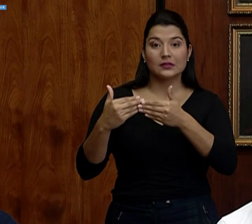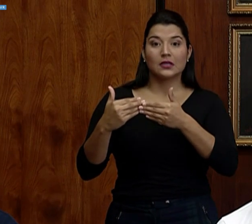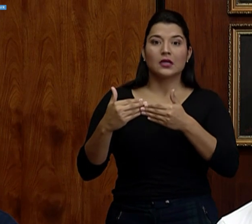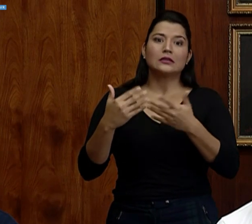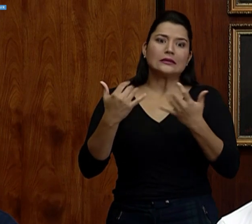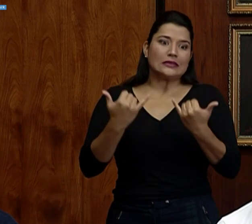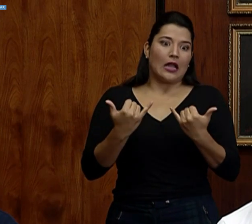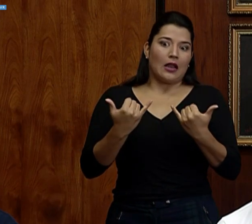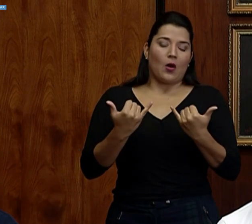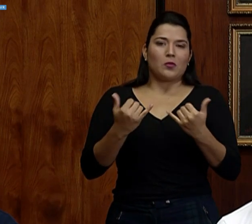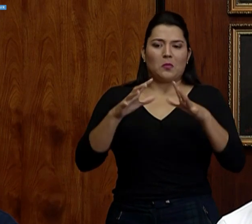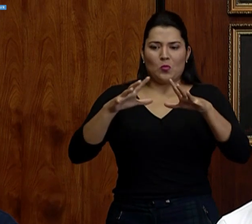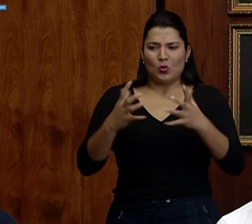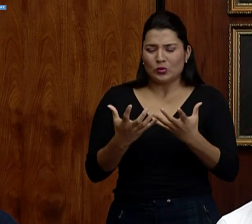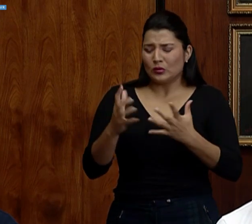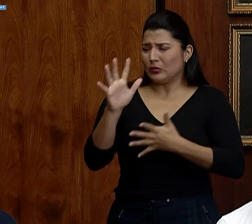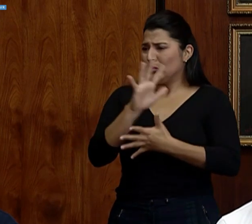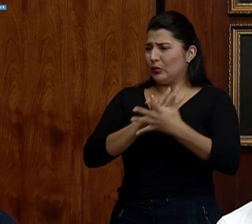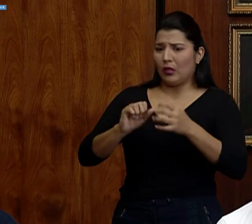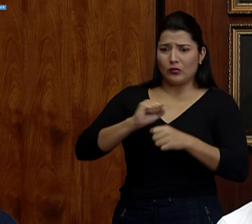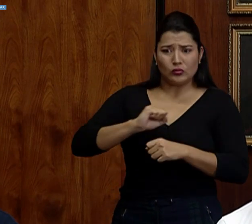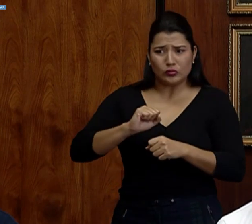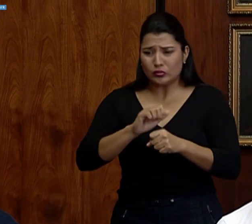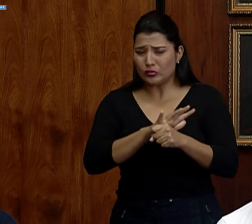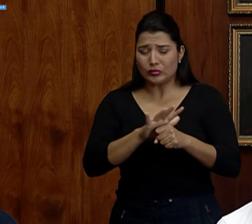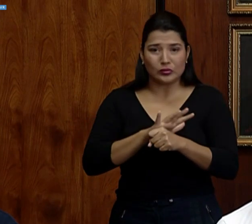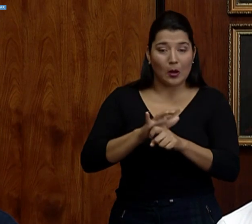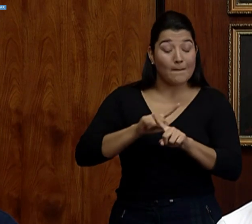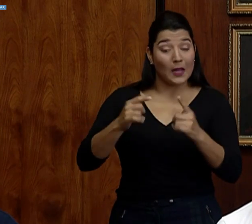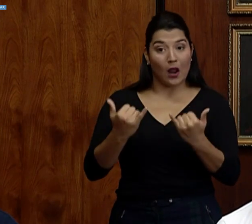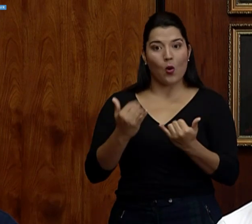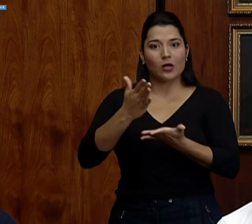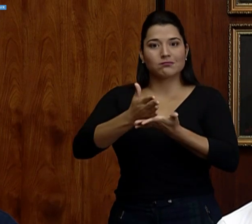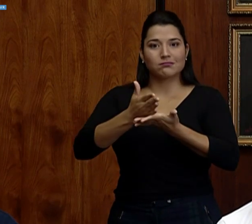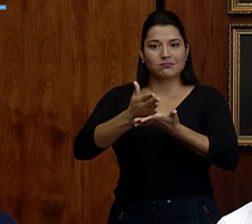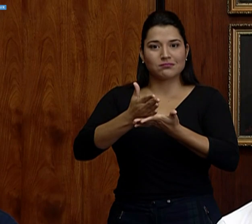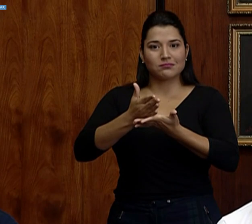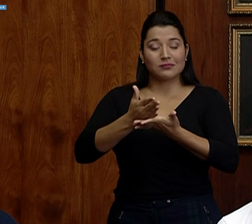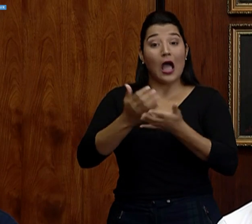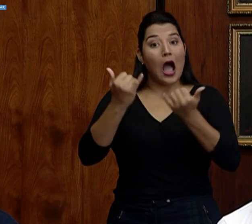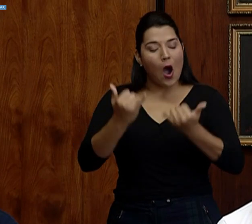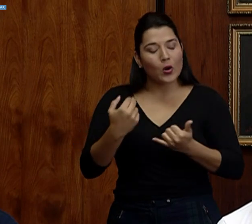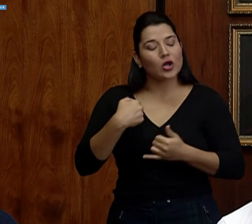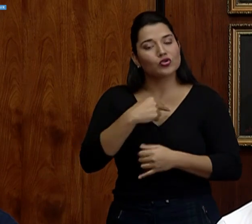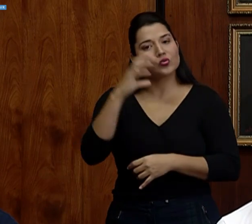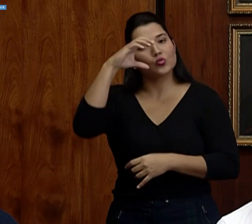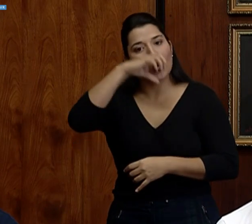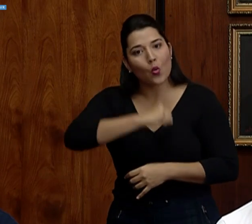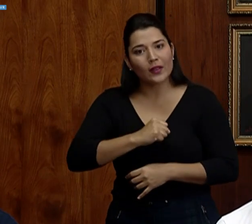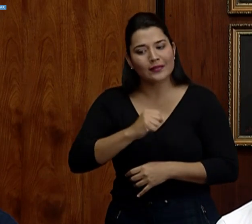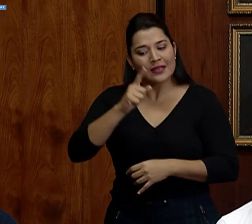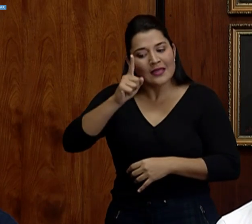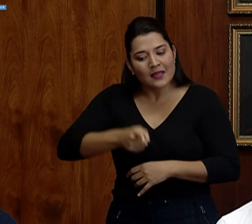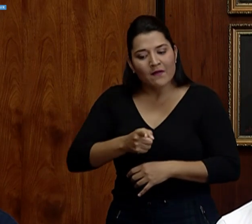agitado mundo que vivimos y nos damos cuenta que en realidad tenemos que valorar cosas que hemos dejado de valorar.